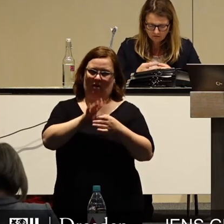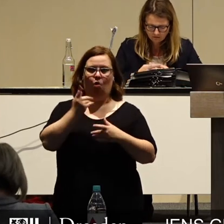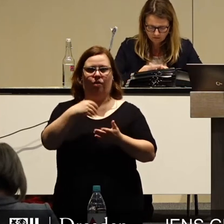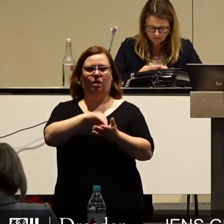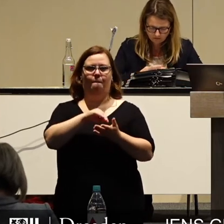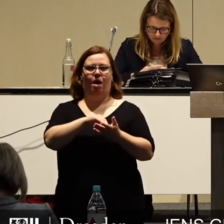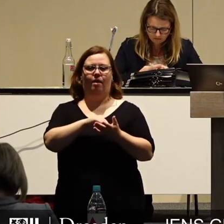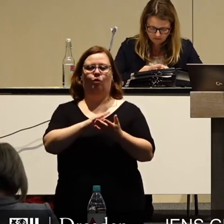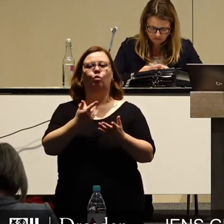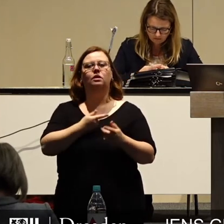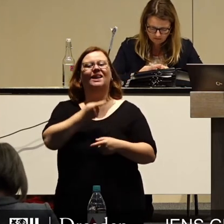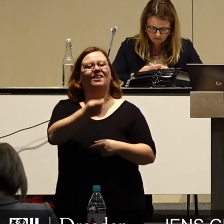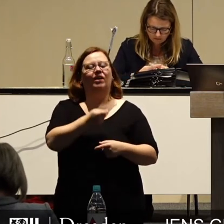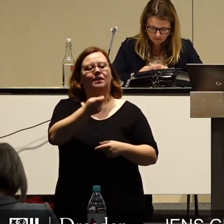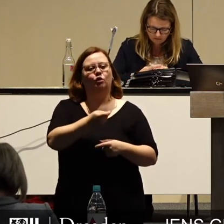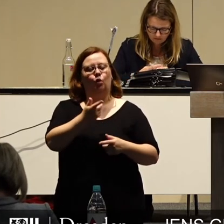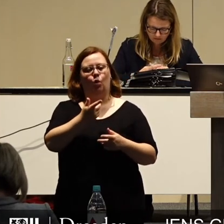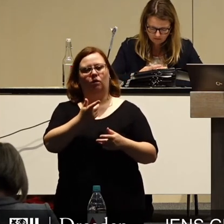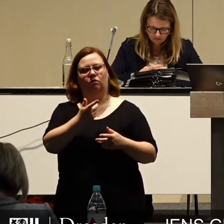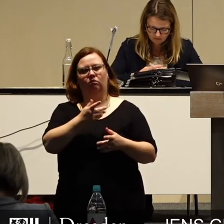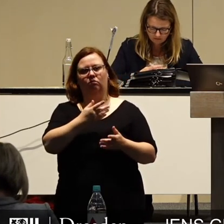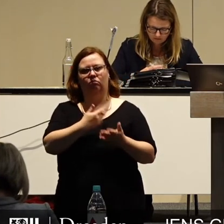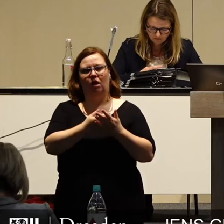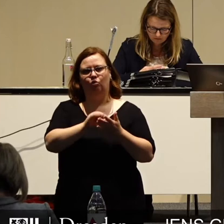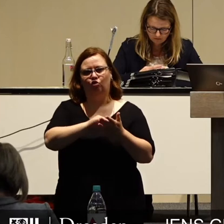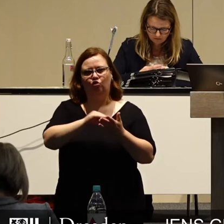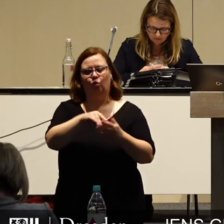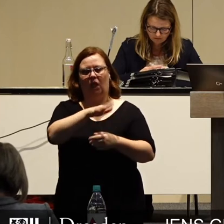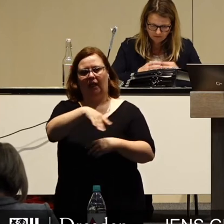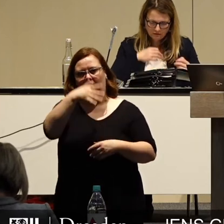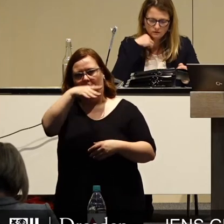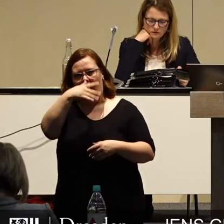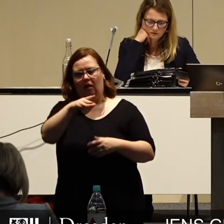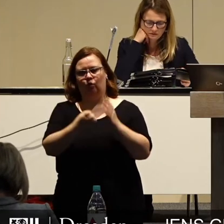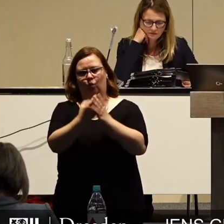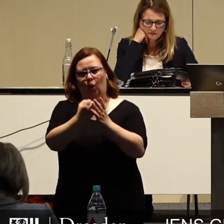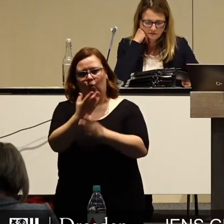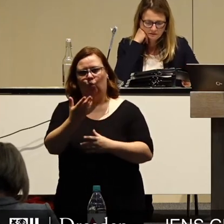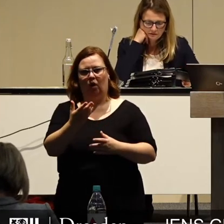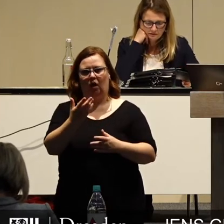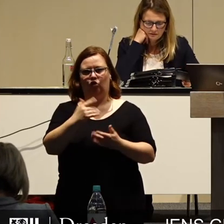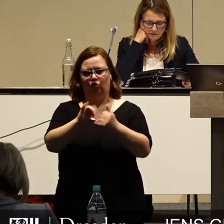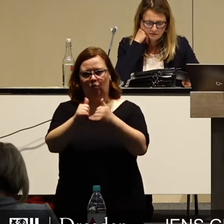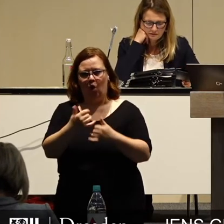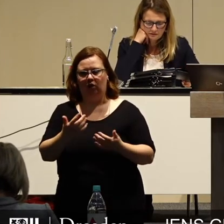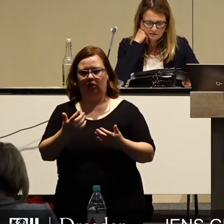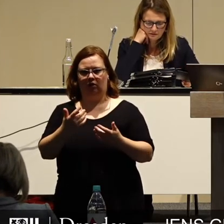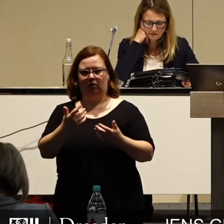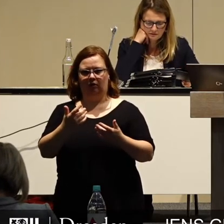Schule, Kita, in die Kultur, in den Sport,